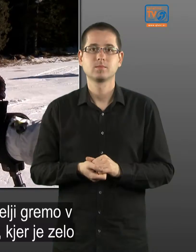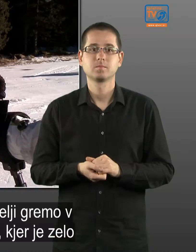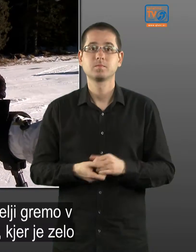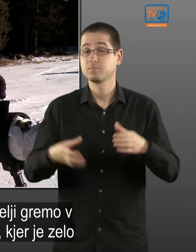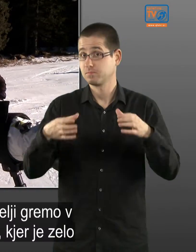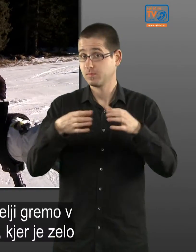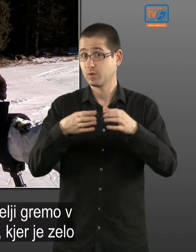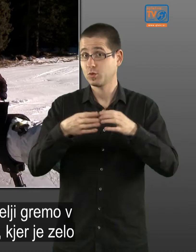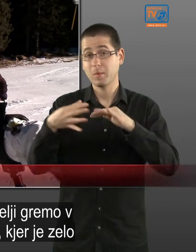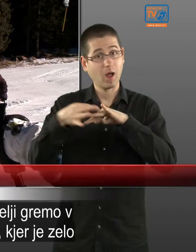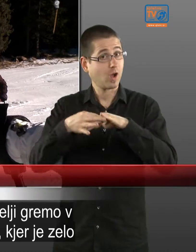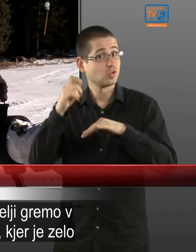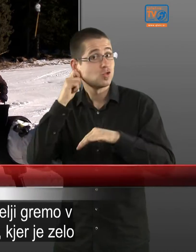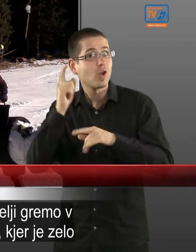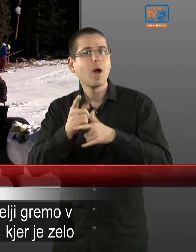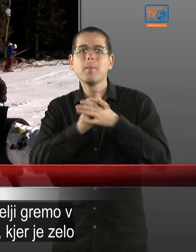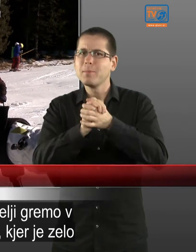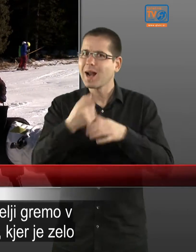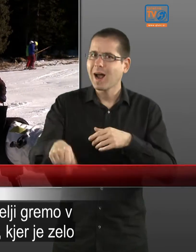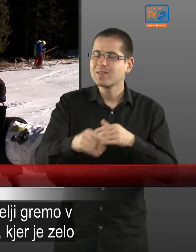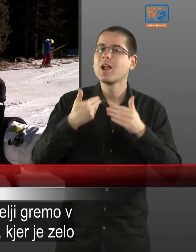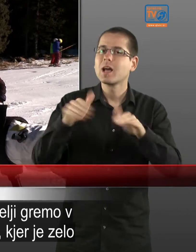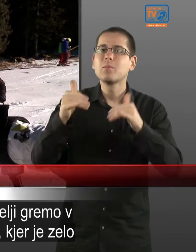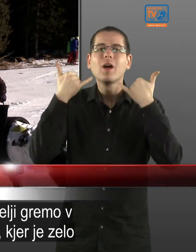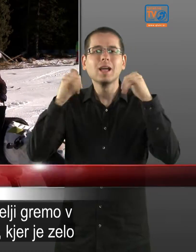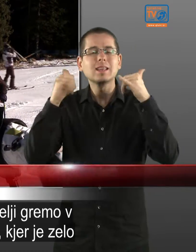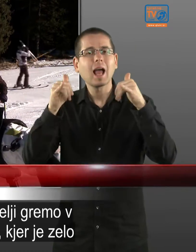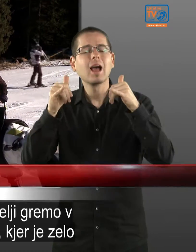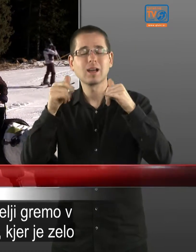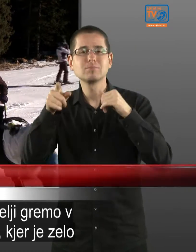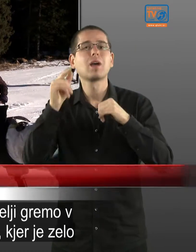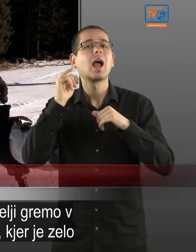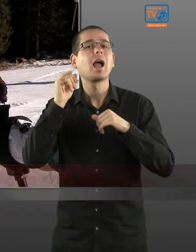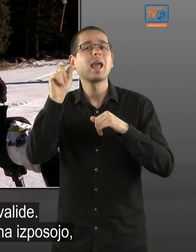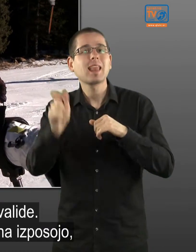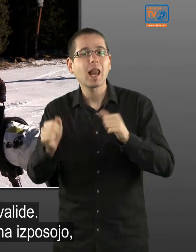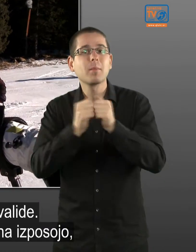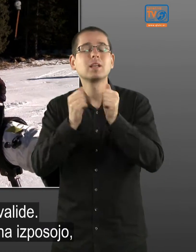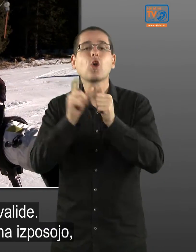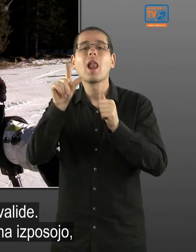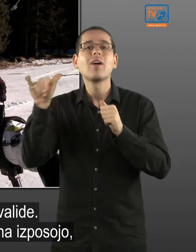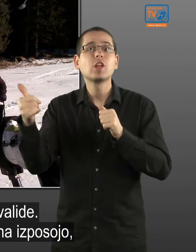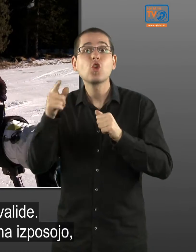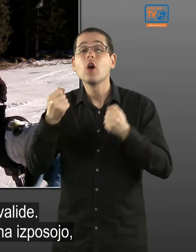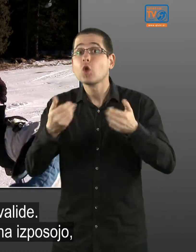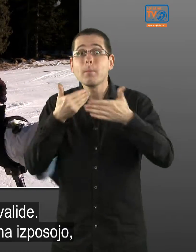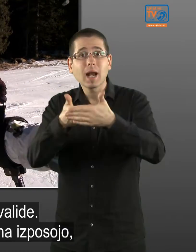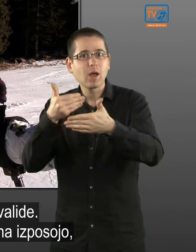Skupaj z ženo in prijatelji gremo v Italijo, v mesto Livinjo, ki je zelo prilagojena za invalide.